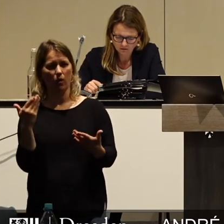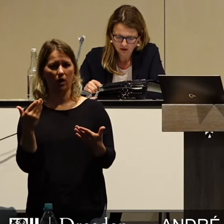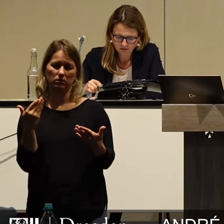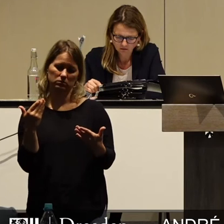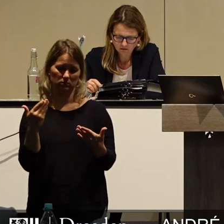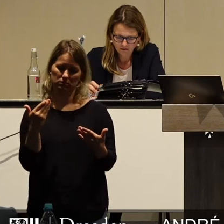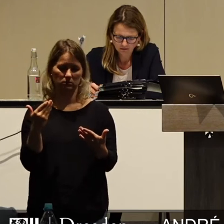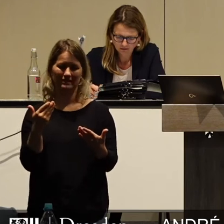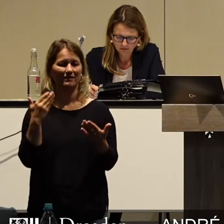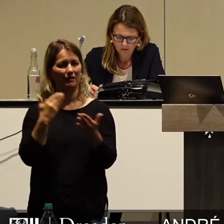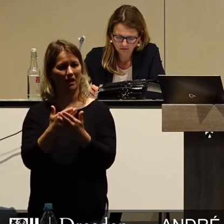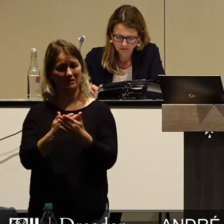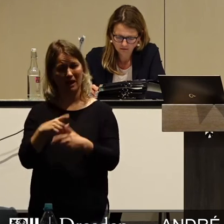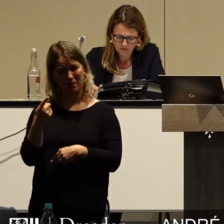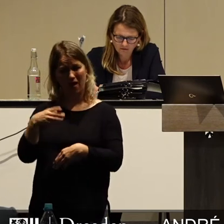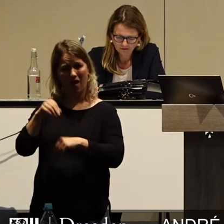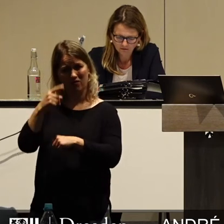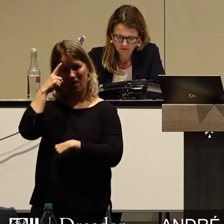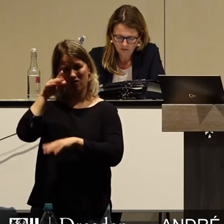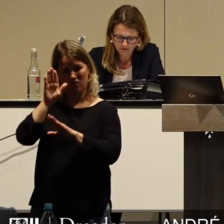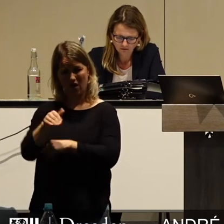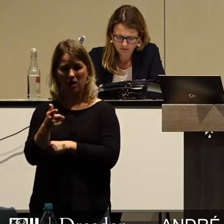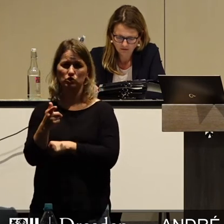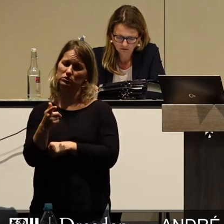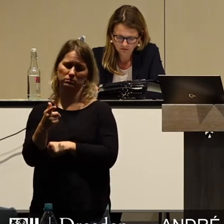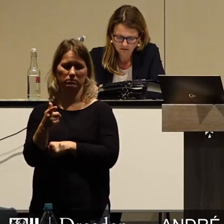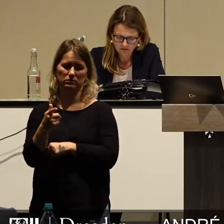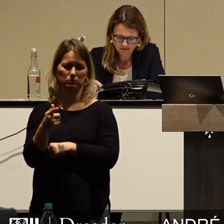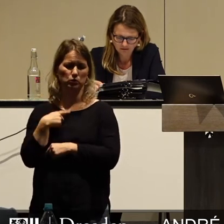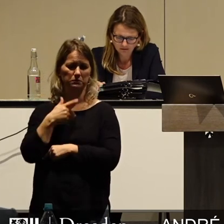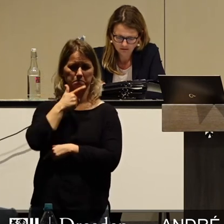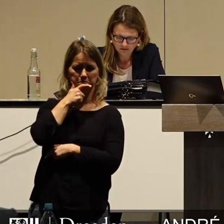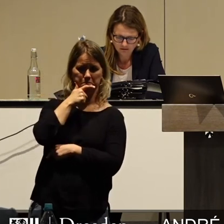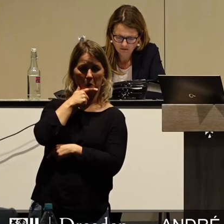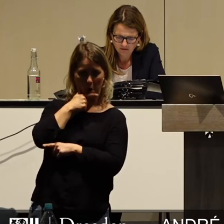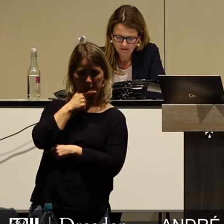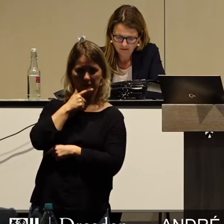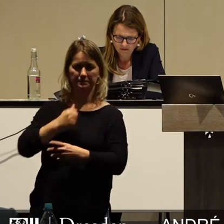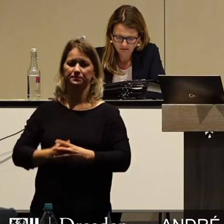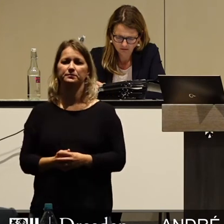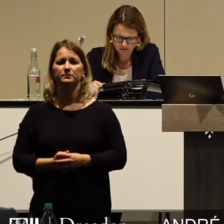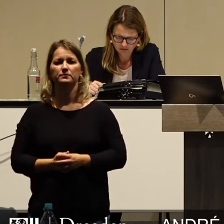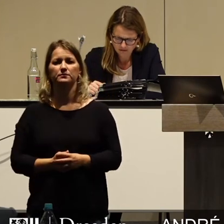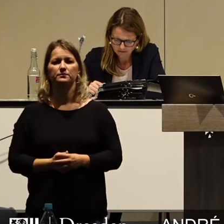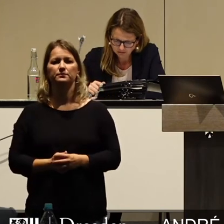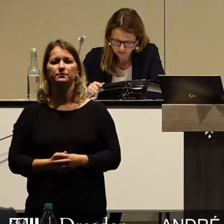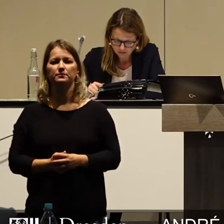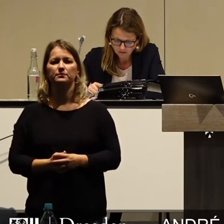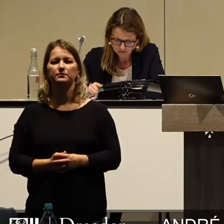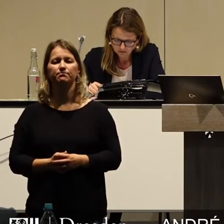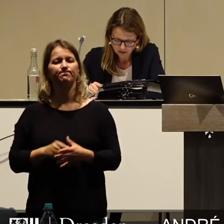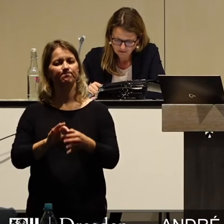richtig, diesen falschen Ansatz immer wieder in Frage zu stellen. Und ich möchte hinsichtlich der